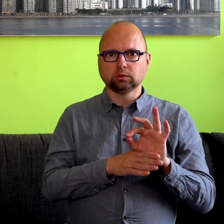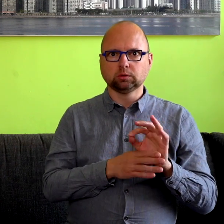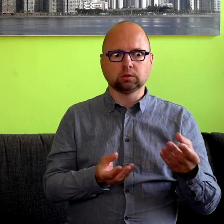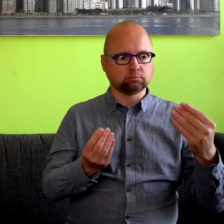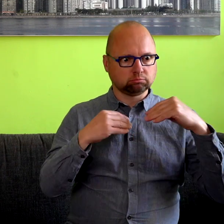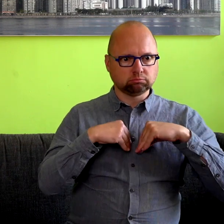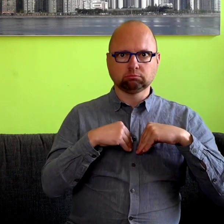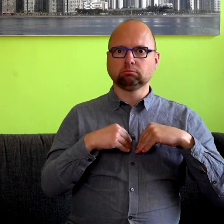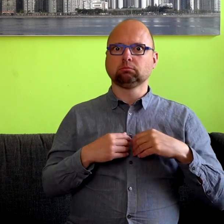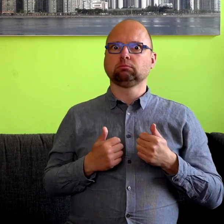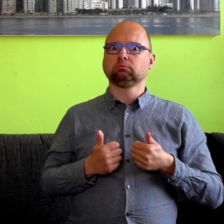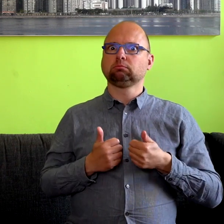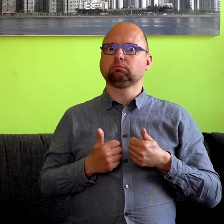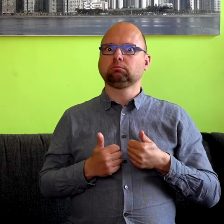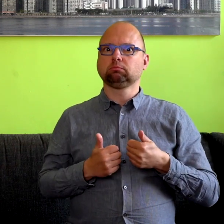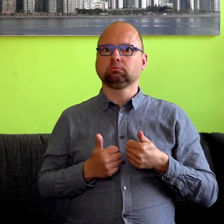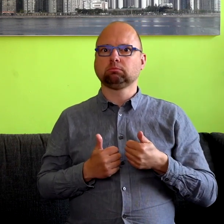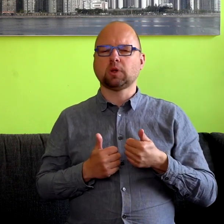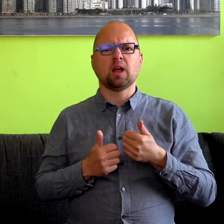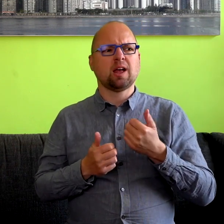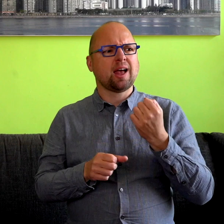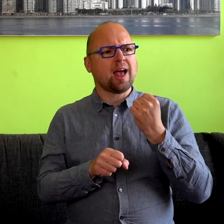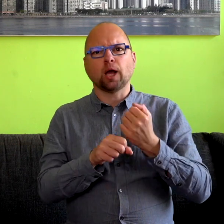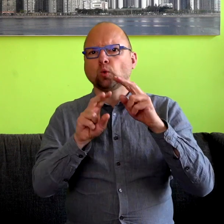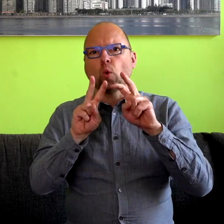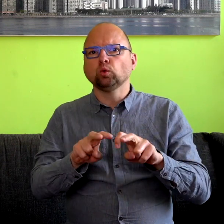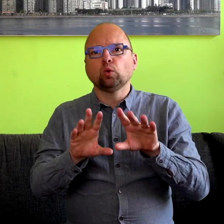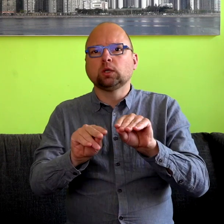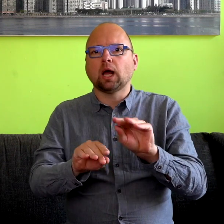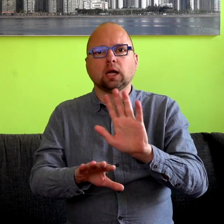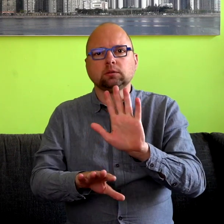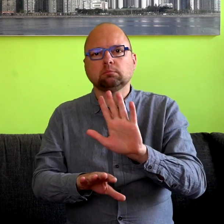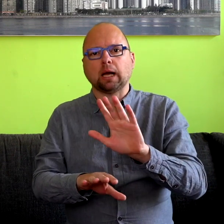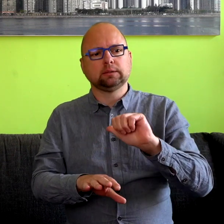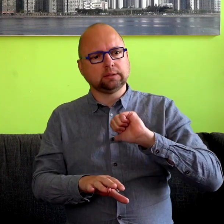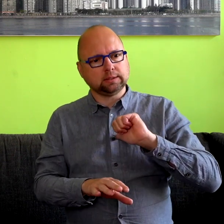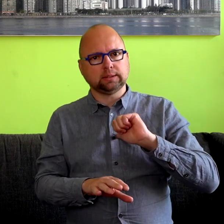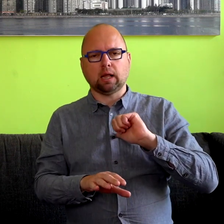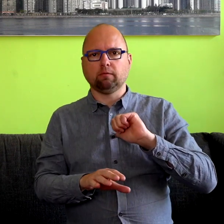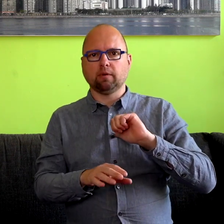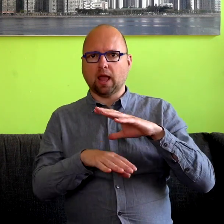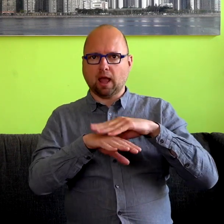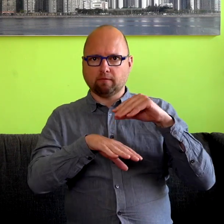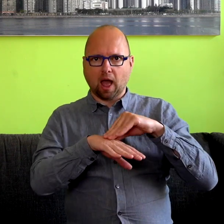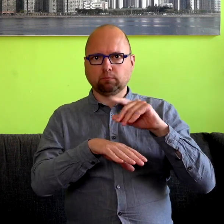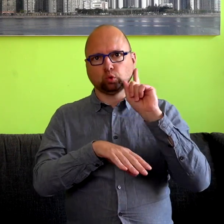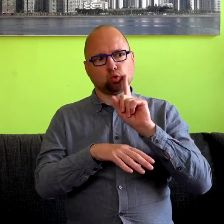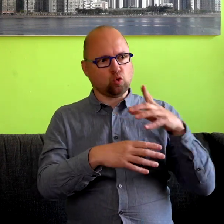taal in Frankrijk. Zij heeft daar niet onderzoek naar gedaan, maar ze schreef wel op basis daarvan een